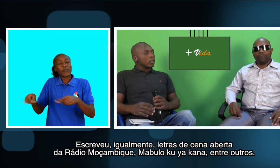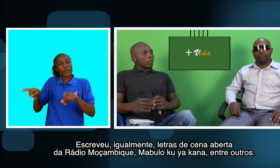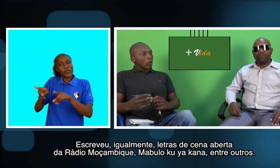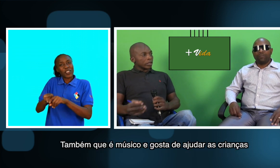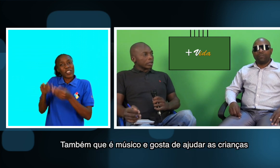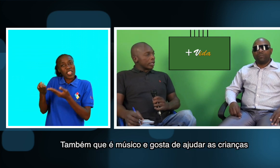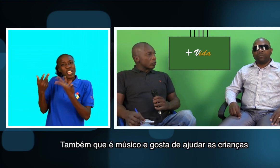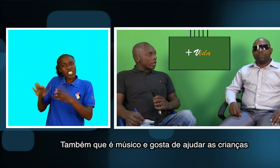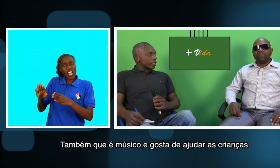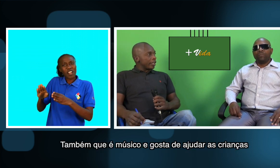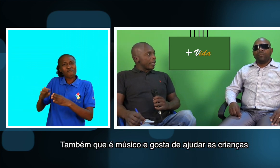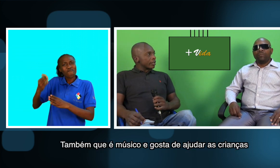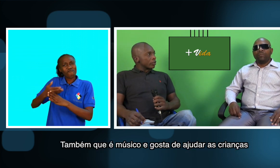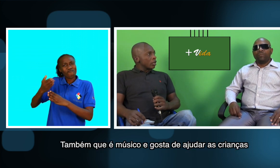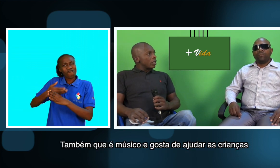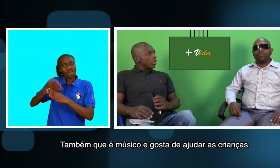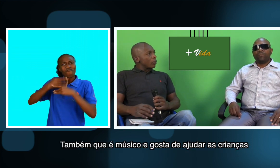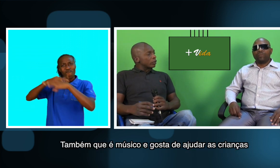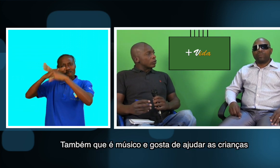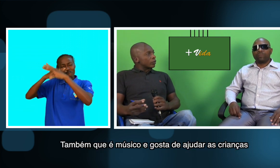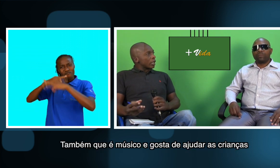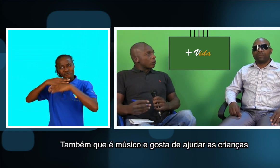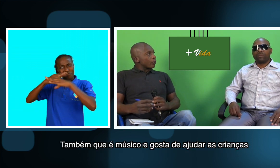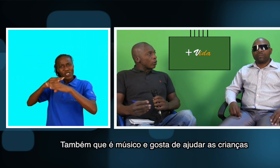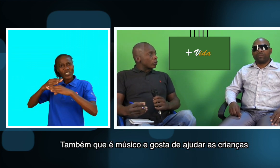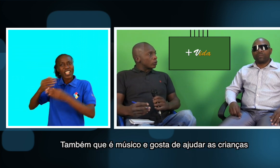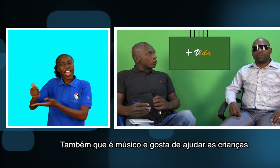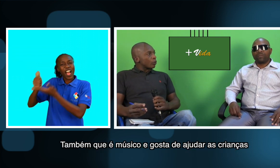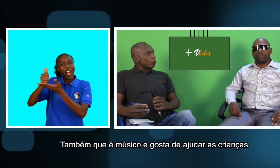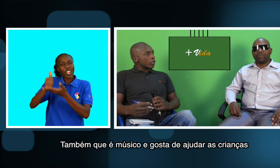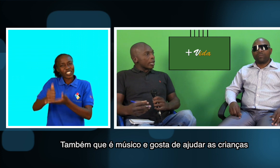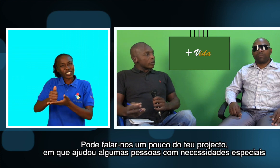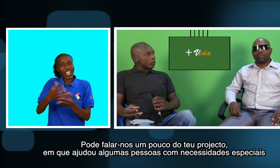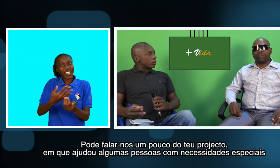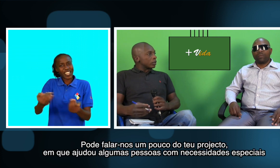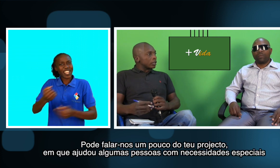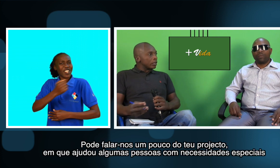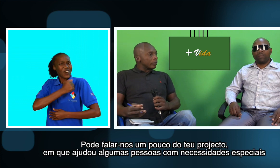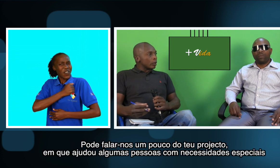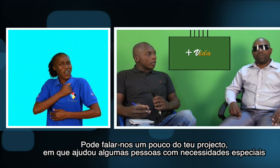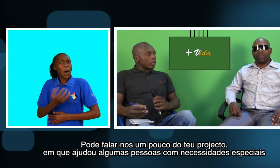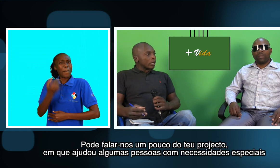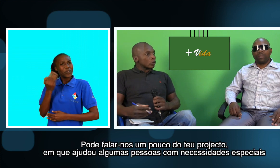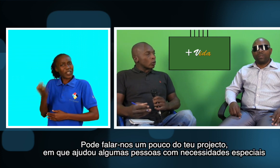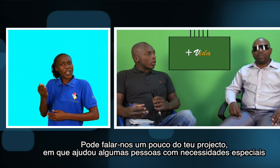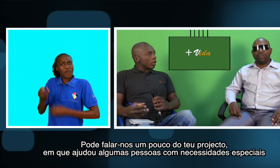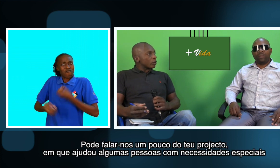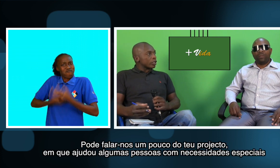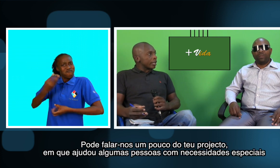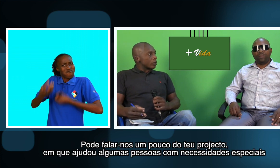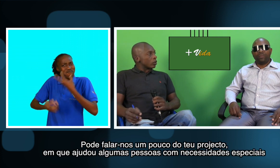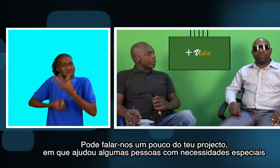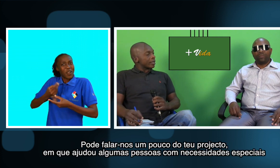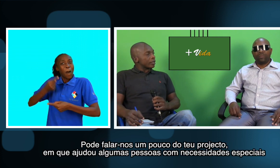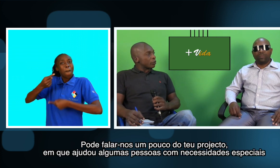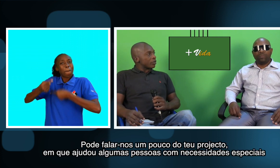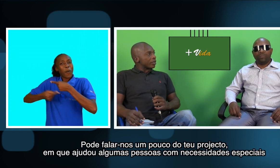e gosta de ajudar crianças. Pode-nos falar um pouco do projeto que ajudou algumas crianças com necessidades especiais